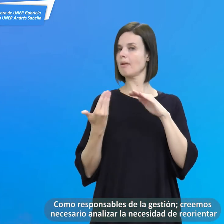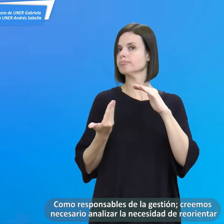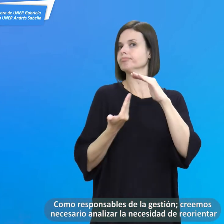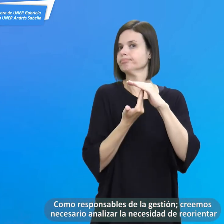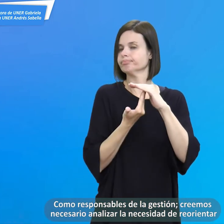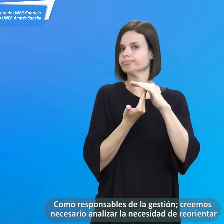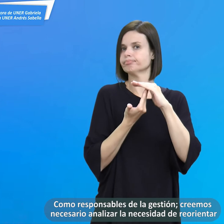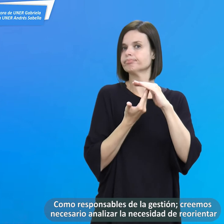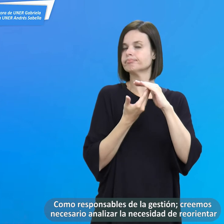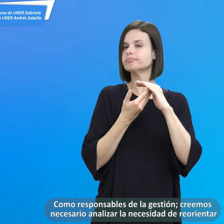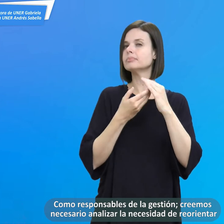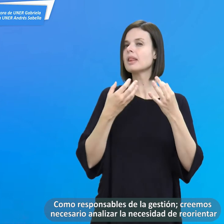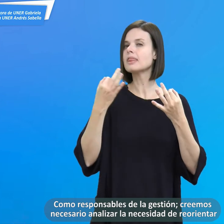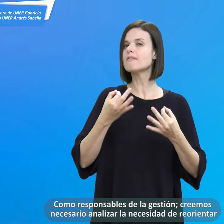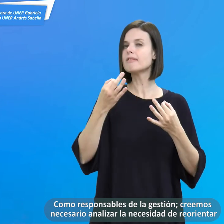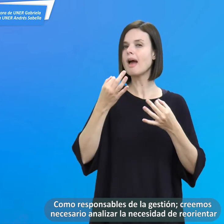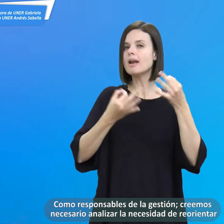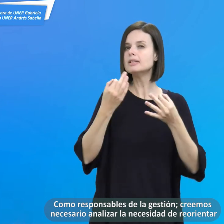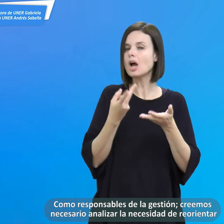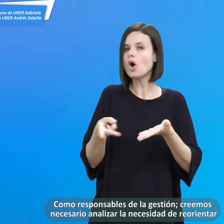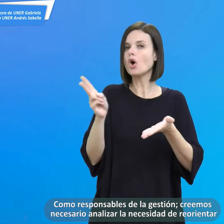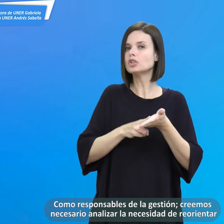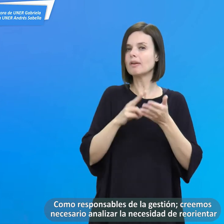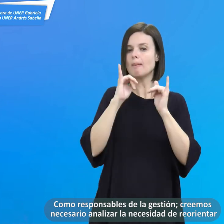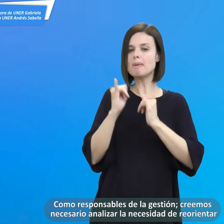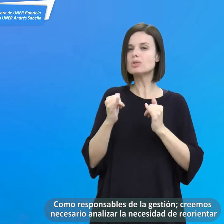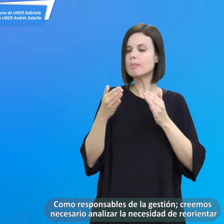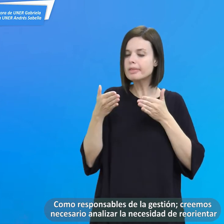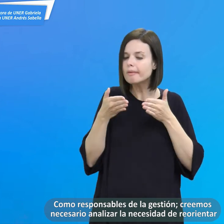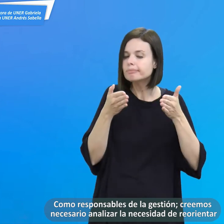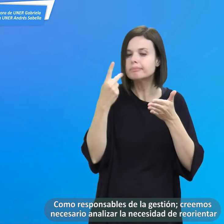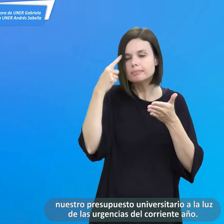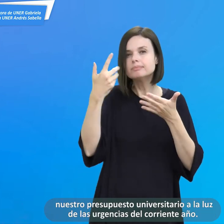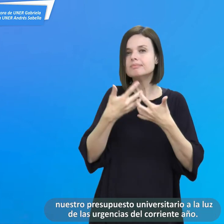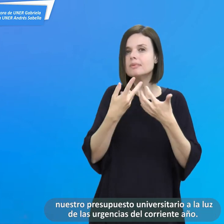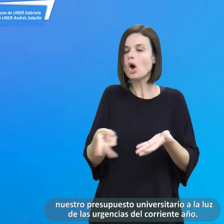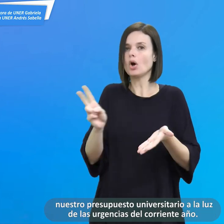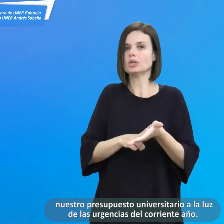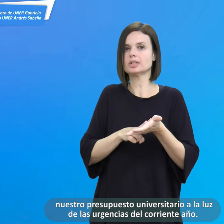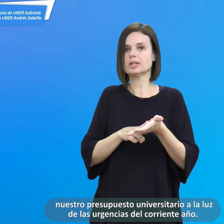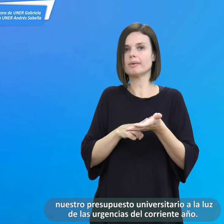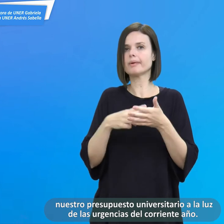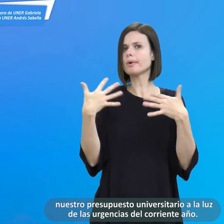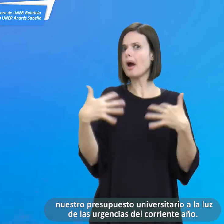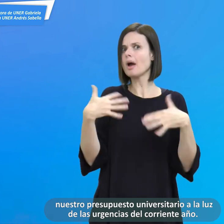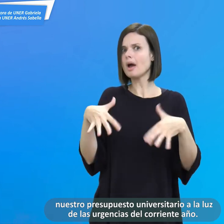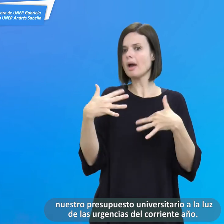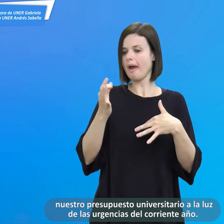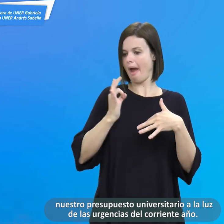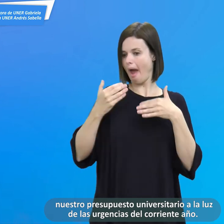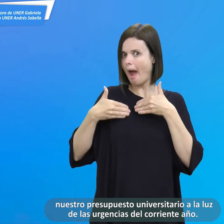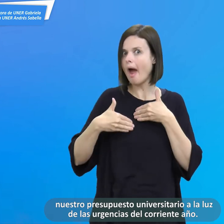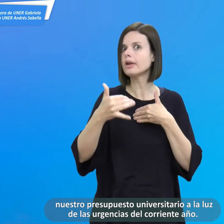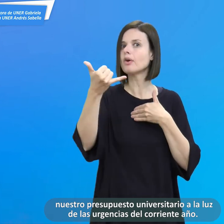gestión, creemos necesario analizar la necesidad de reorientar nuestro presupuesto universitario a la luz de